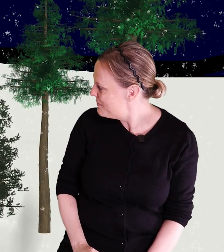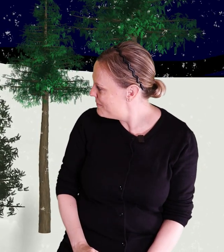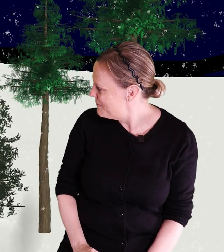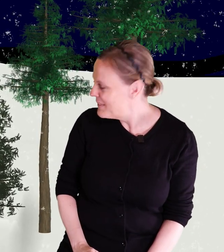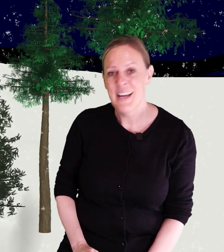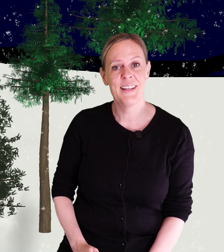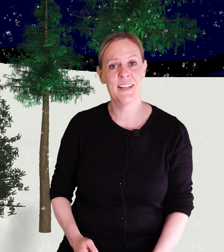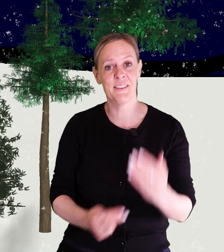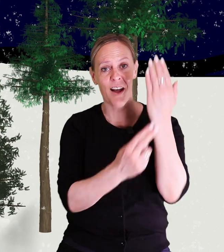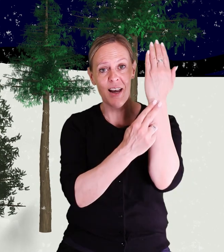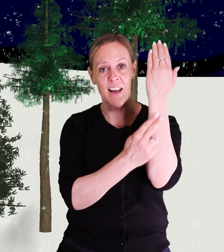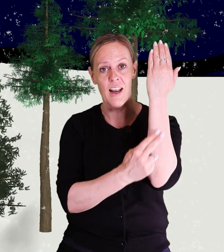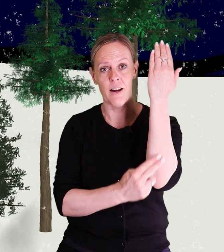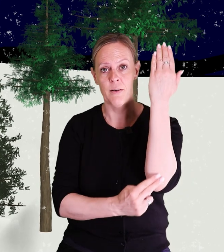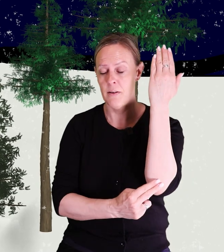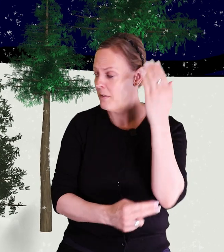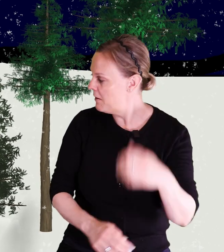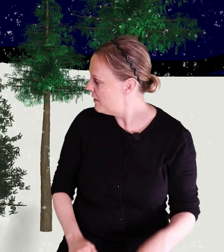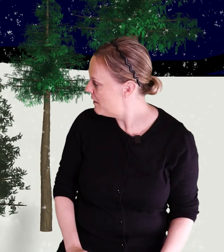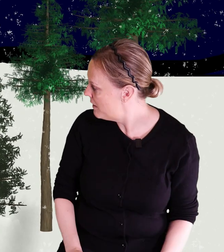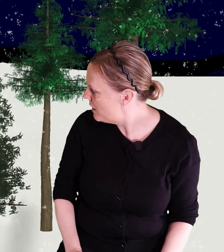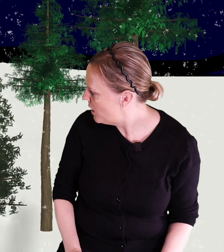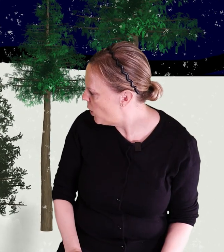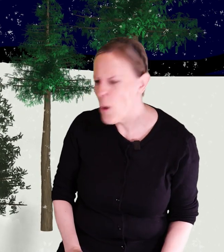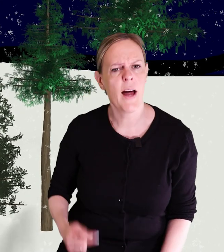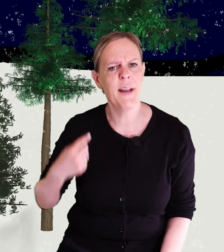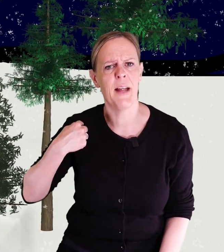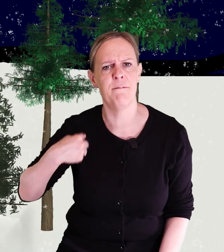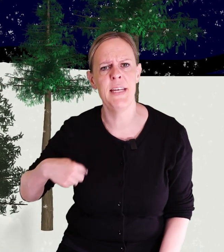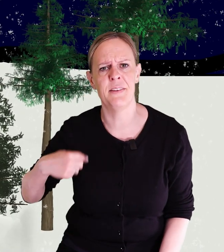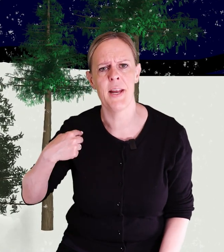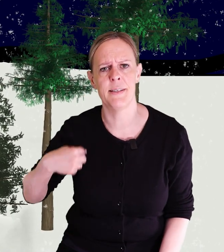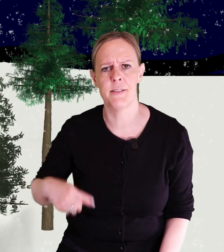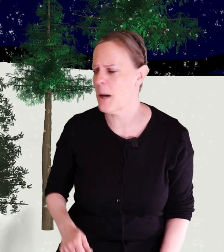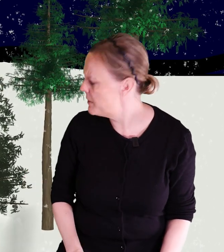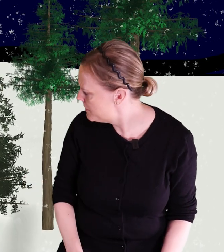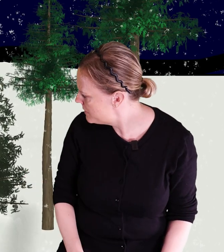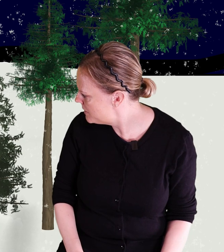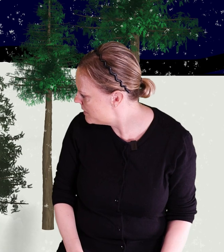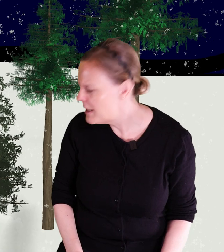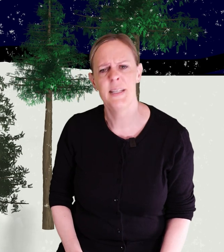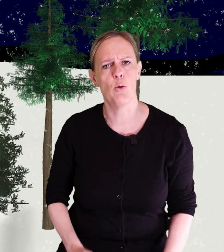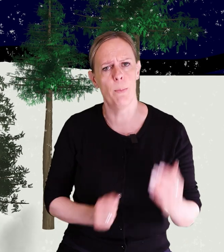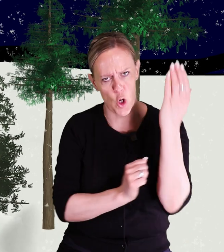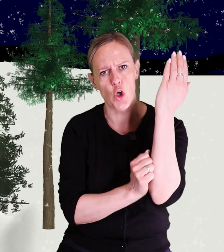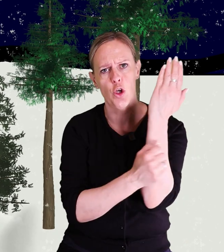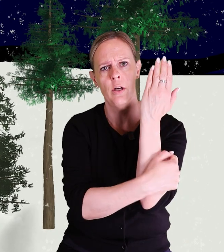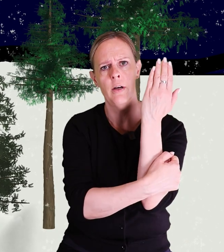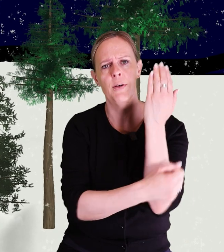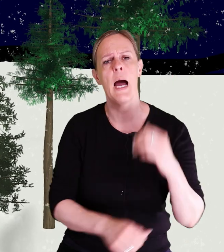Där är tallar. Och en annan vit trädstam. Det är nog björk. För det